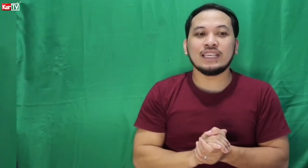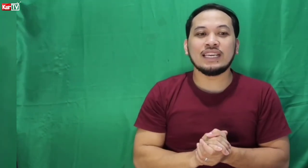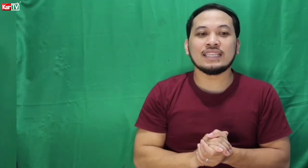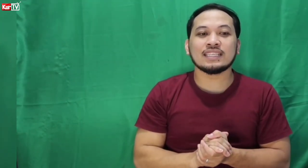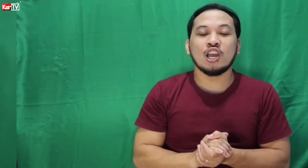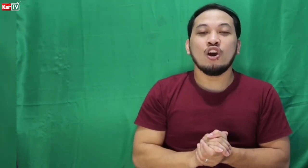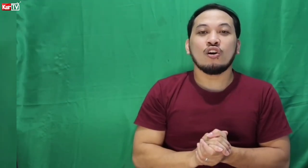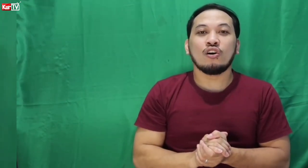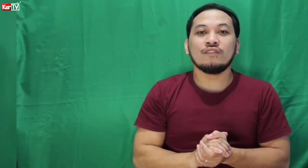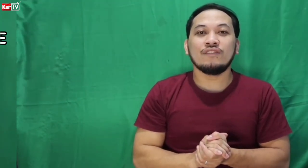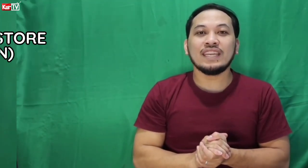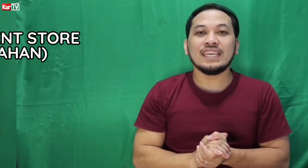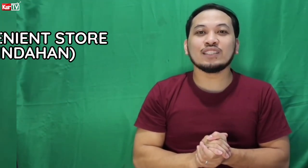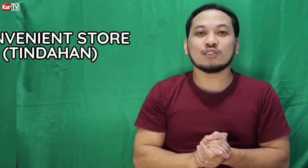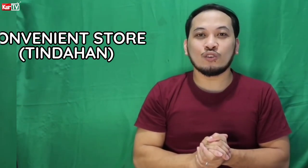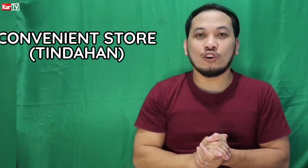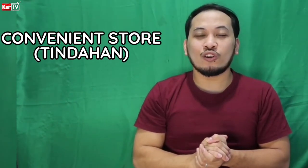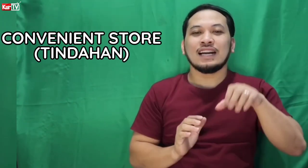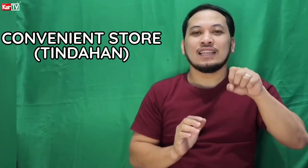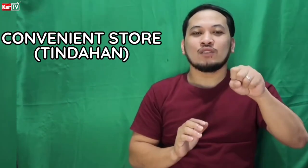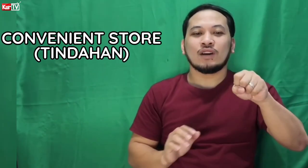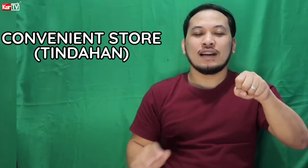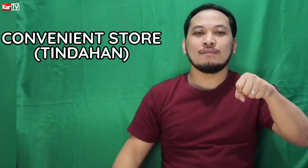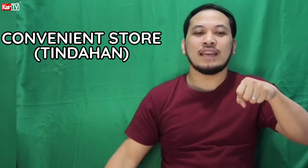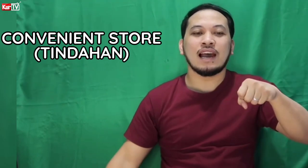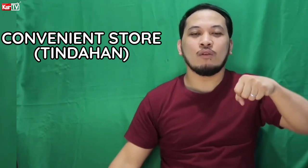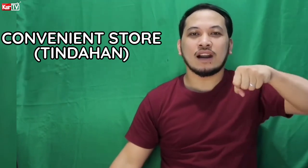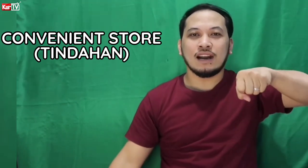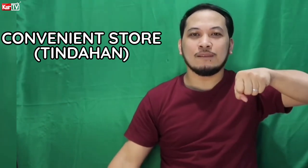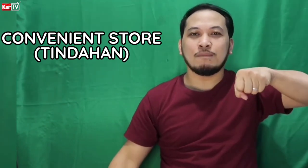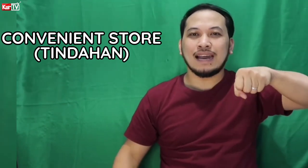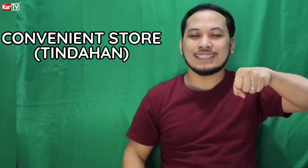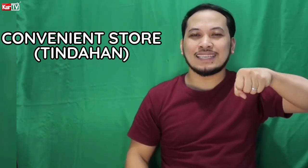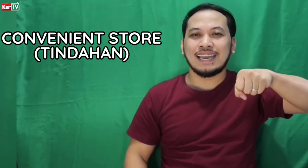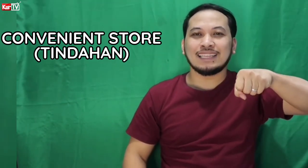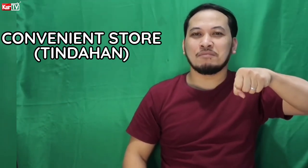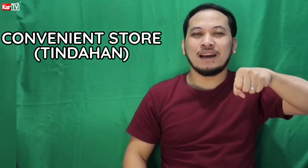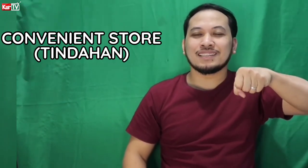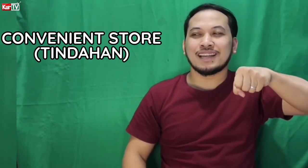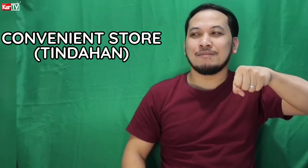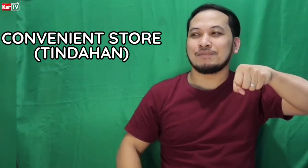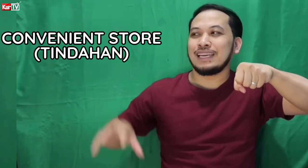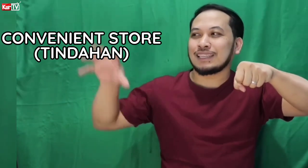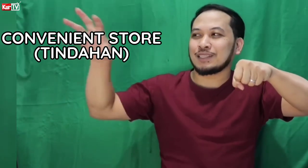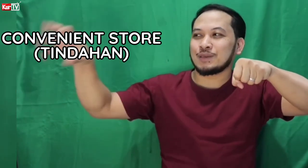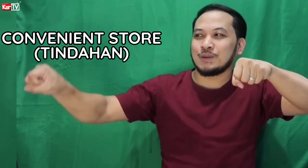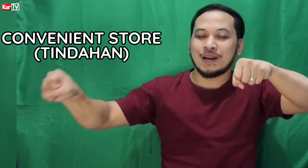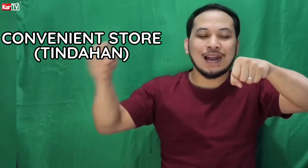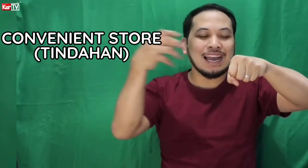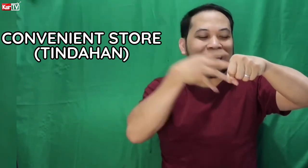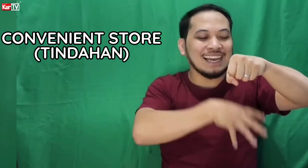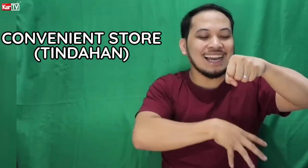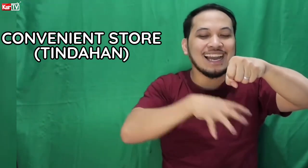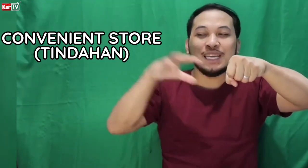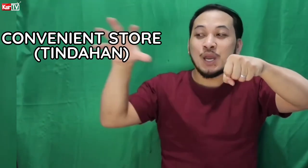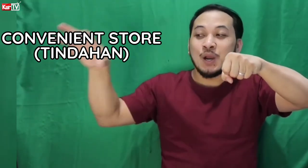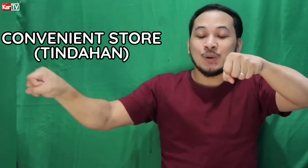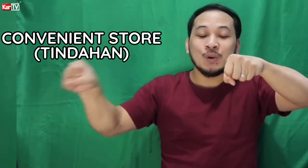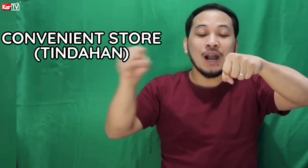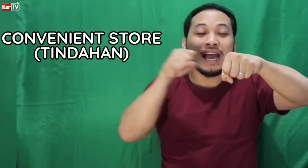is Convenience Store. Kaganito ka. May hawak kang basket ba something. Tapos kuha, lagay, kuha,